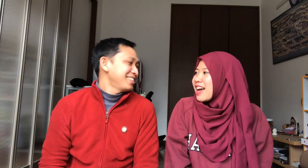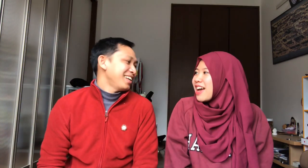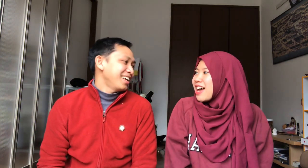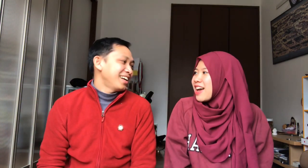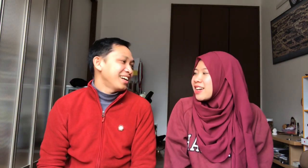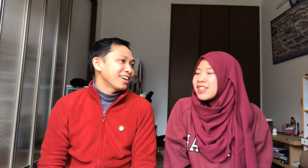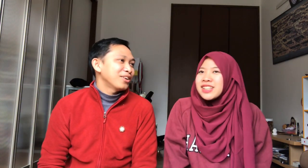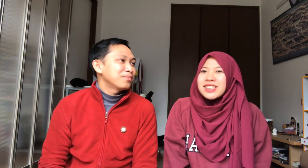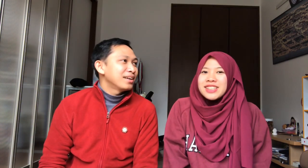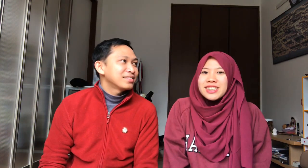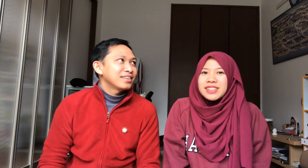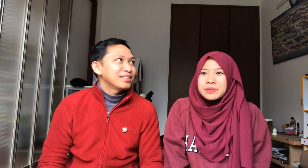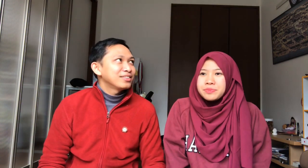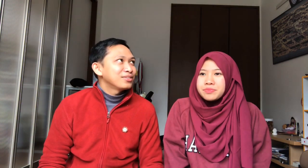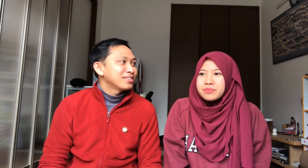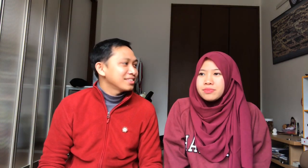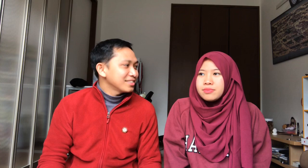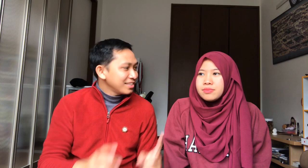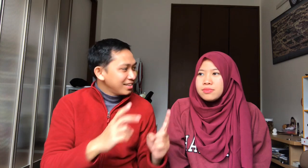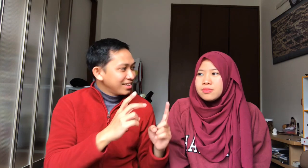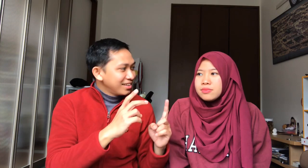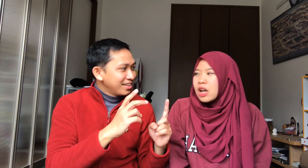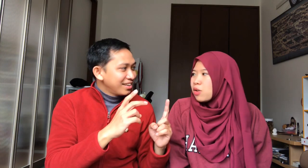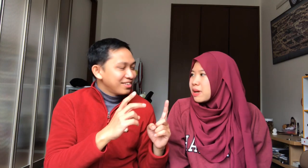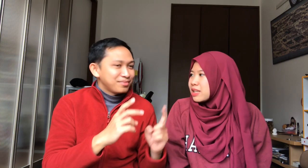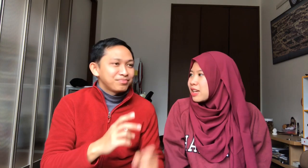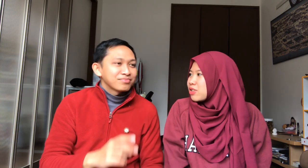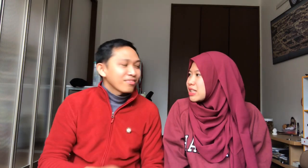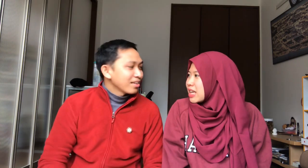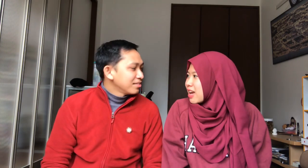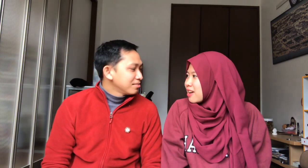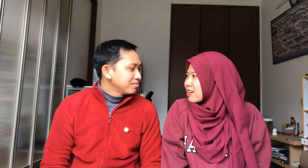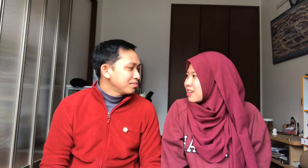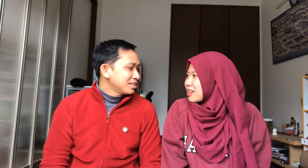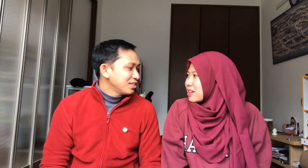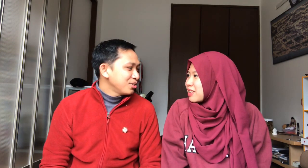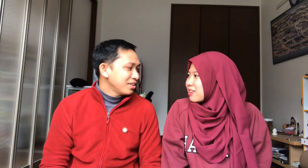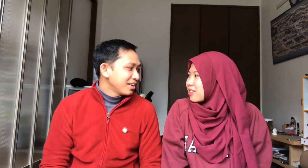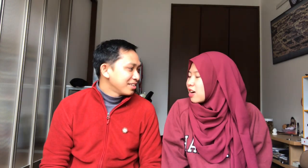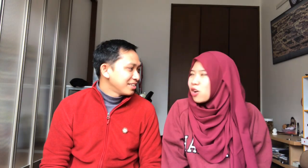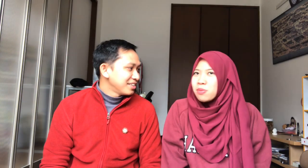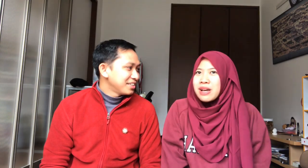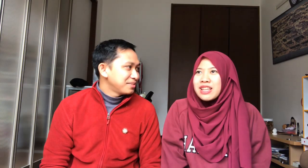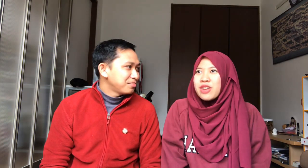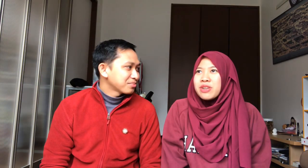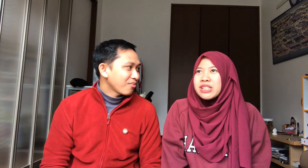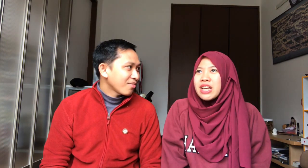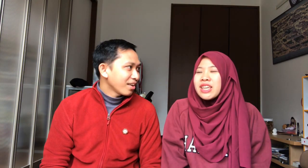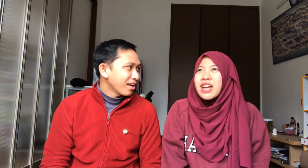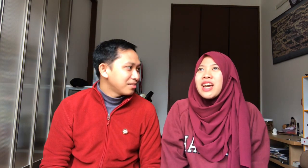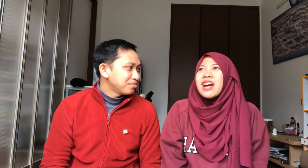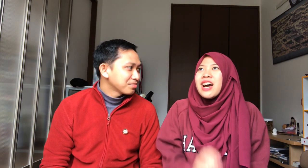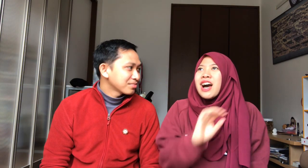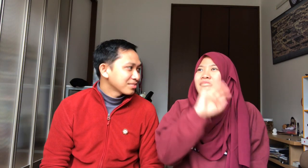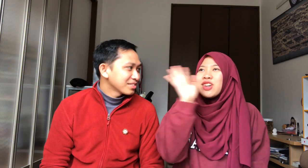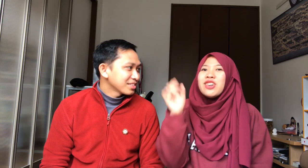Kalau bahasa Indonesia Kalau bahasa Indonesia nya Kalau bahasa Indonesia nya Halo